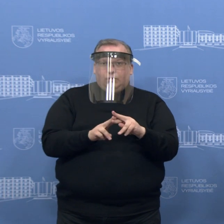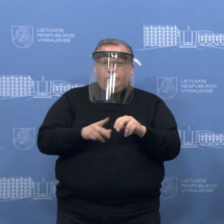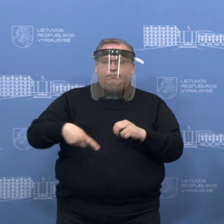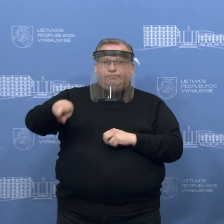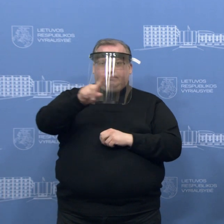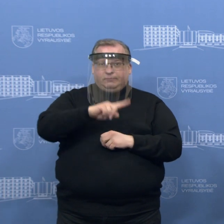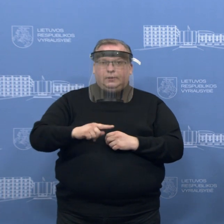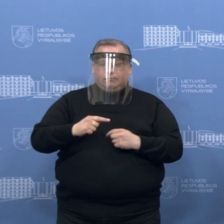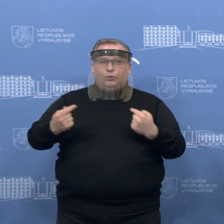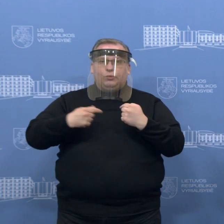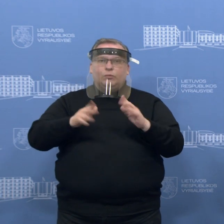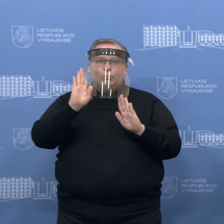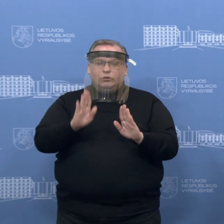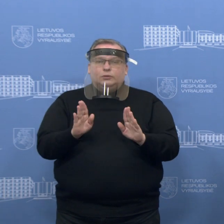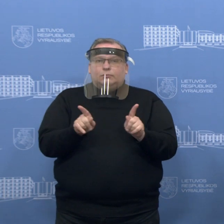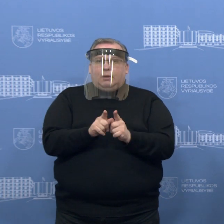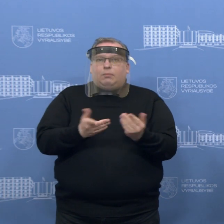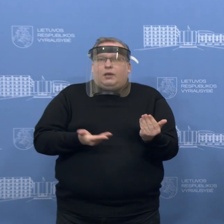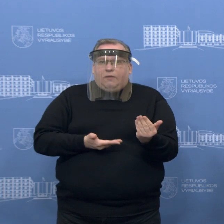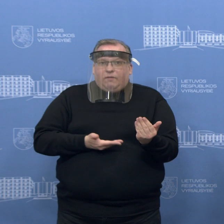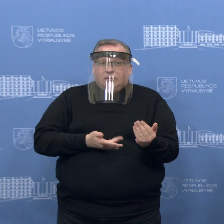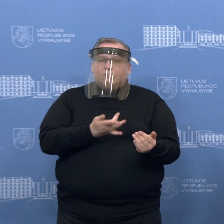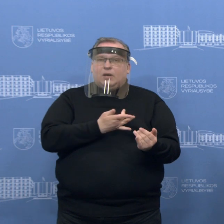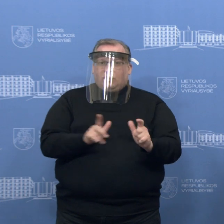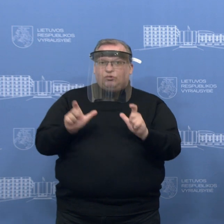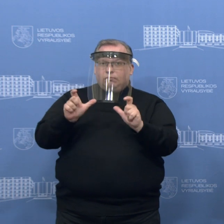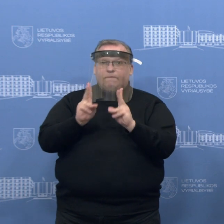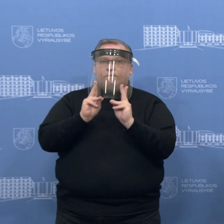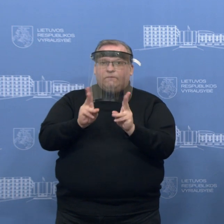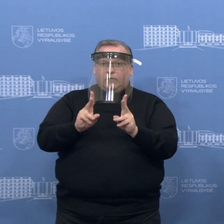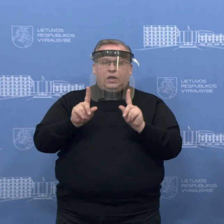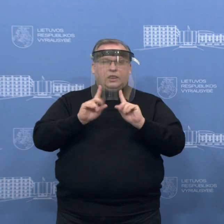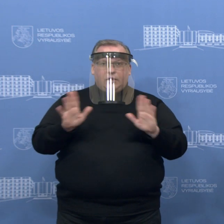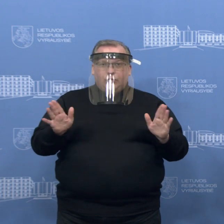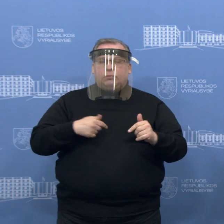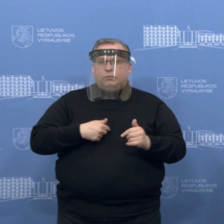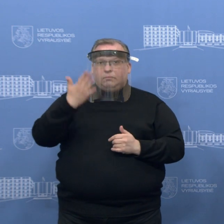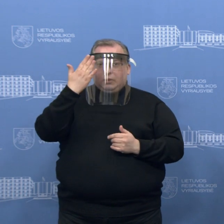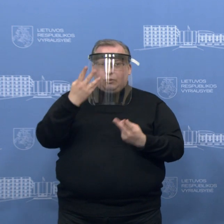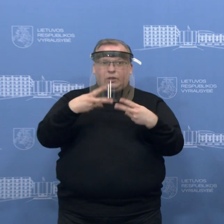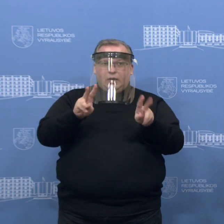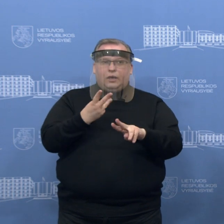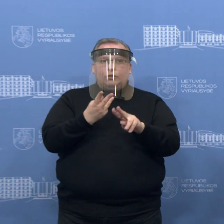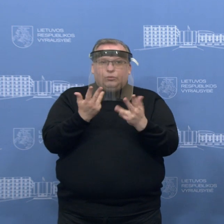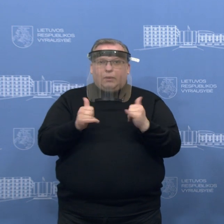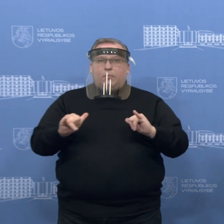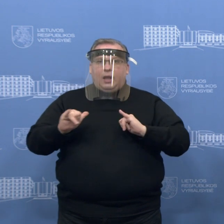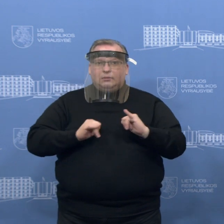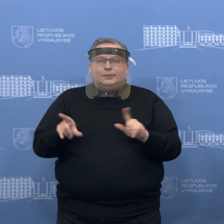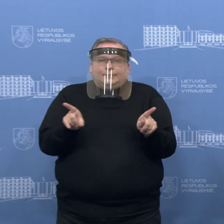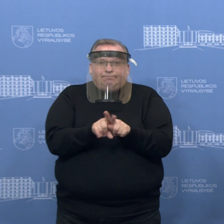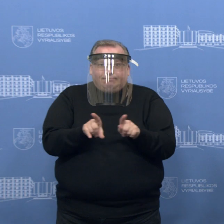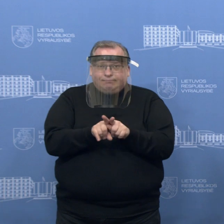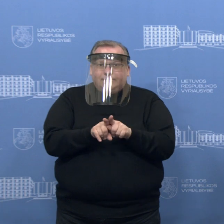visi ir turėsime gyventi ypatingo griežtumo sąlygimus, ko tikrai nesinuoju ir nemanau, kad reikia daryti. Lygiai tas pas ir su